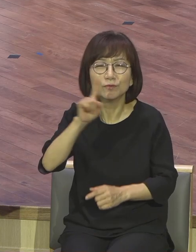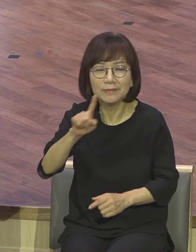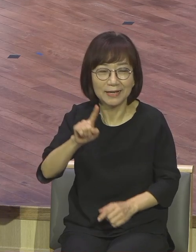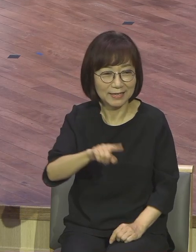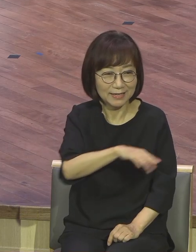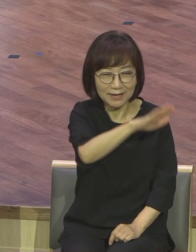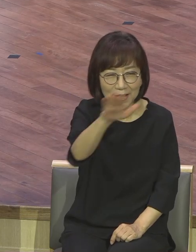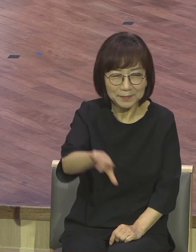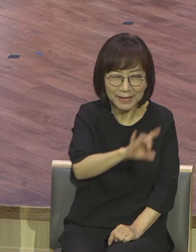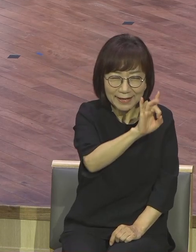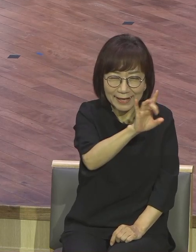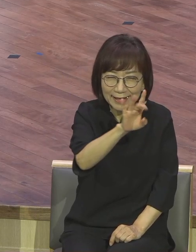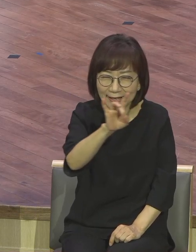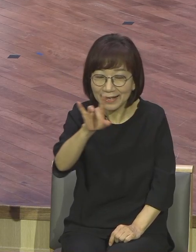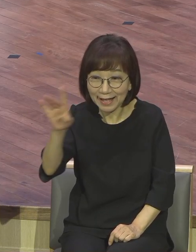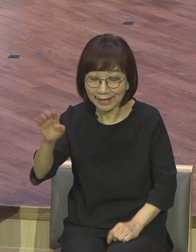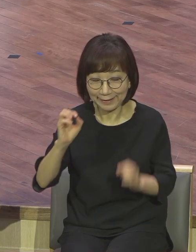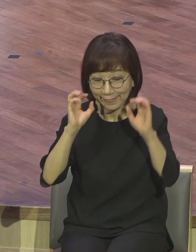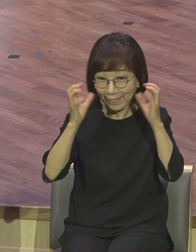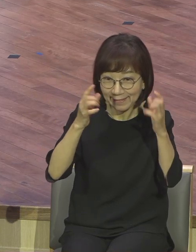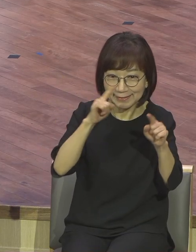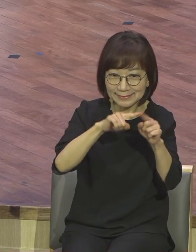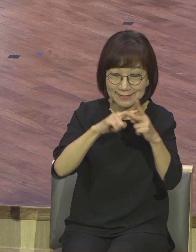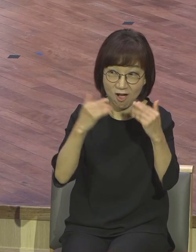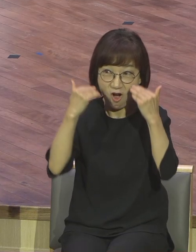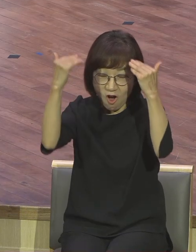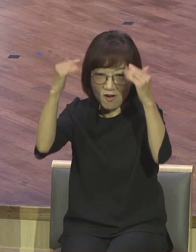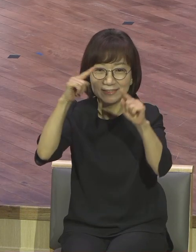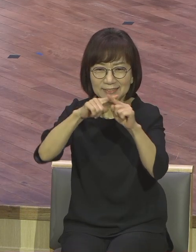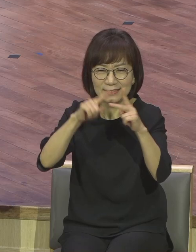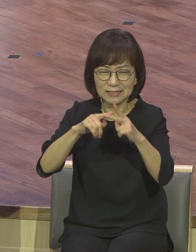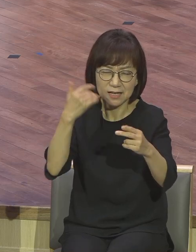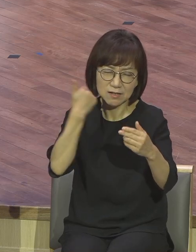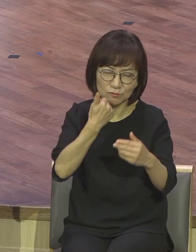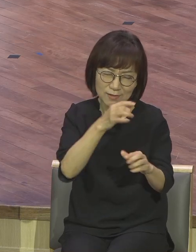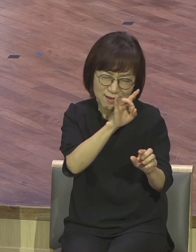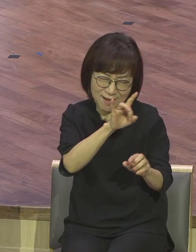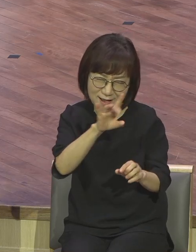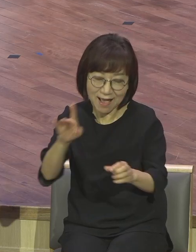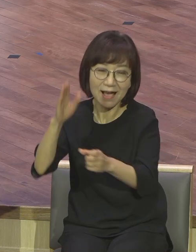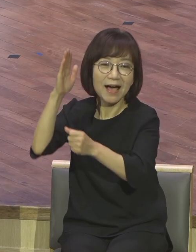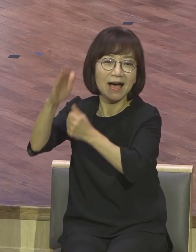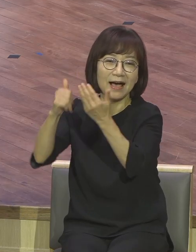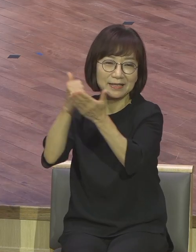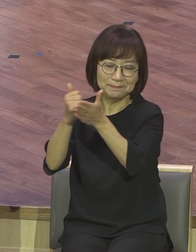하나님 아버지를 믿고 예수고의 시도를 내 구주로 고백하고